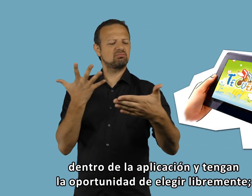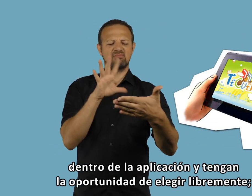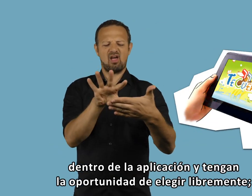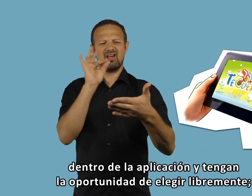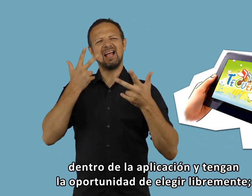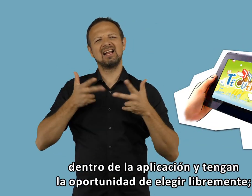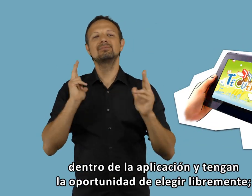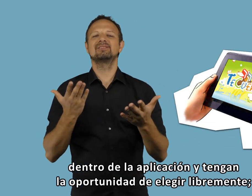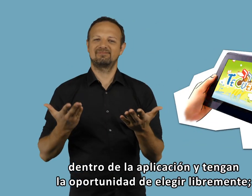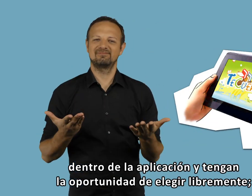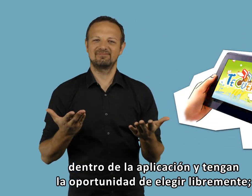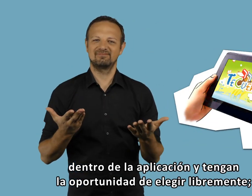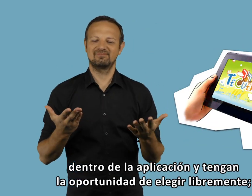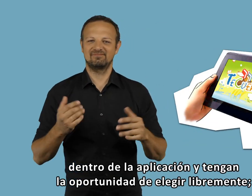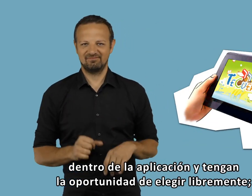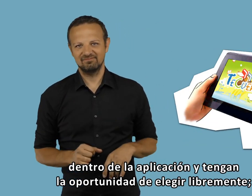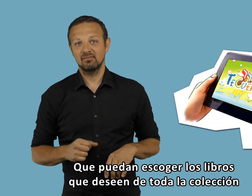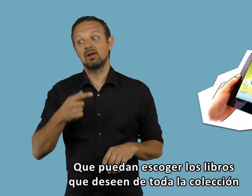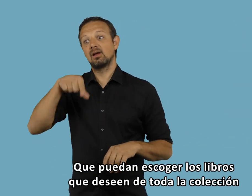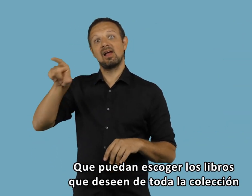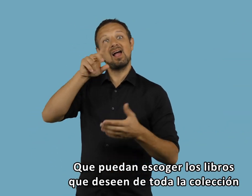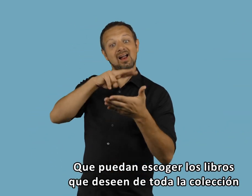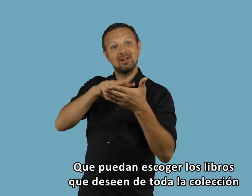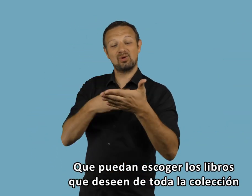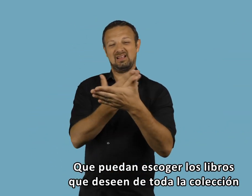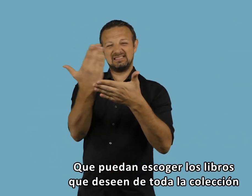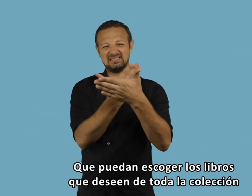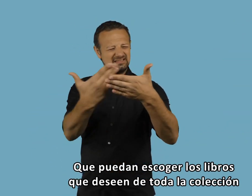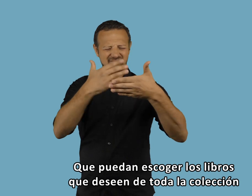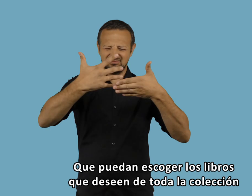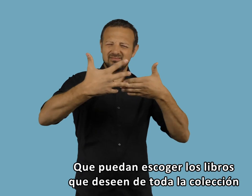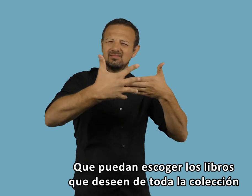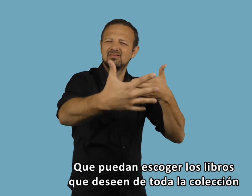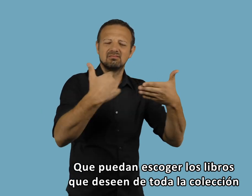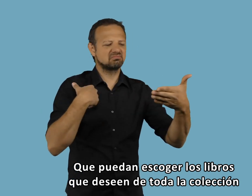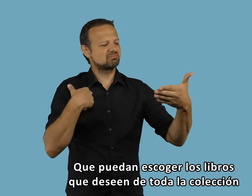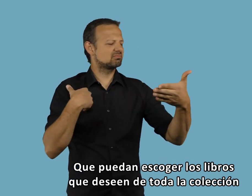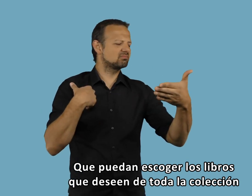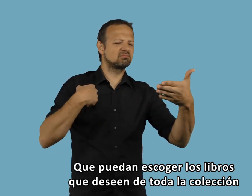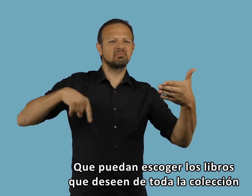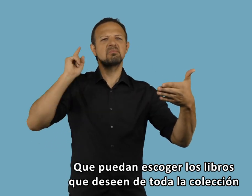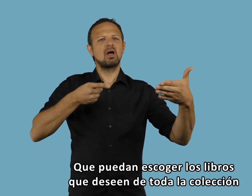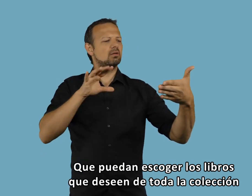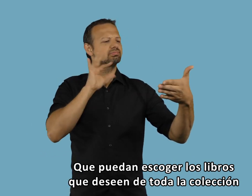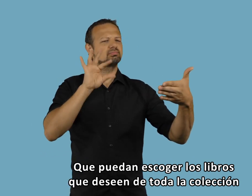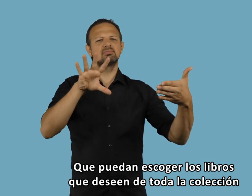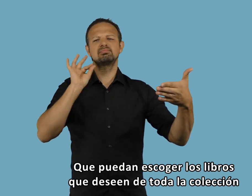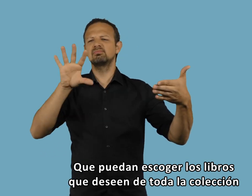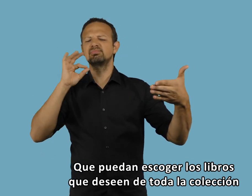la oportunidad de elegir libremente. Que puedan escoger los libros que deseen de toda la colección, para así poder